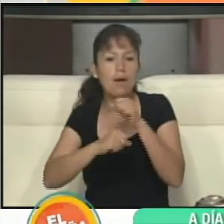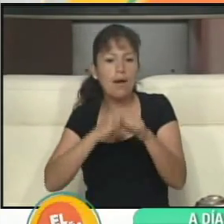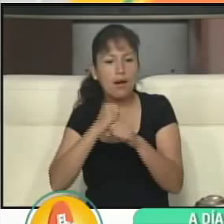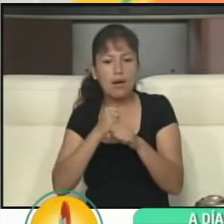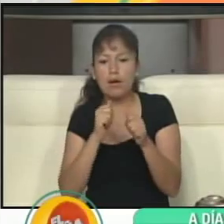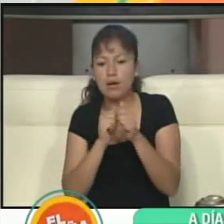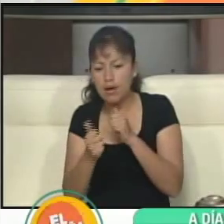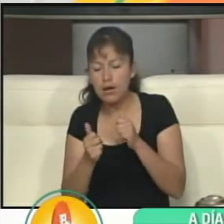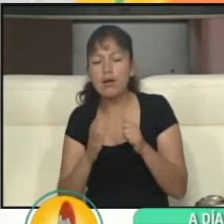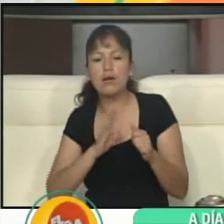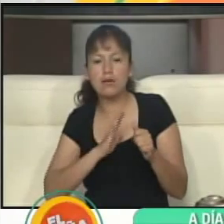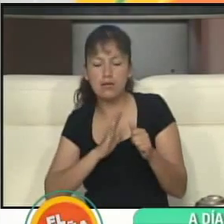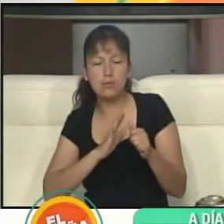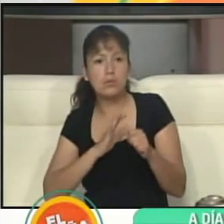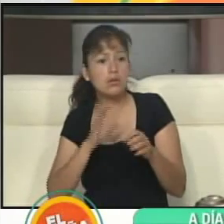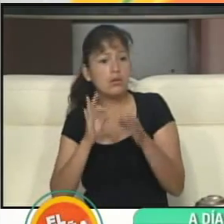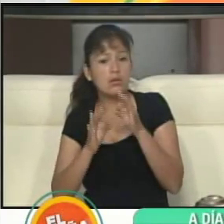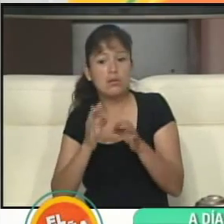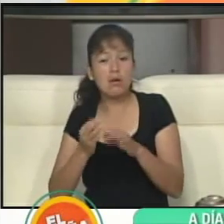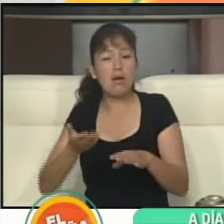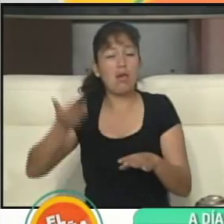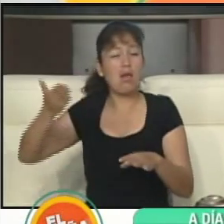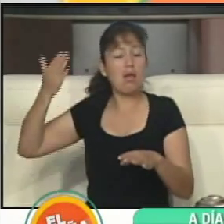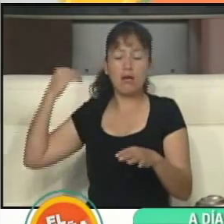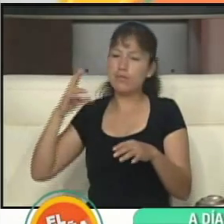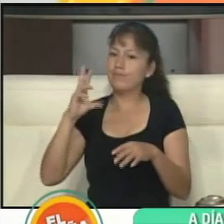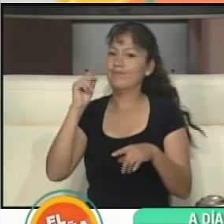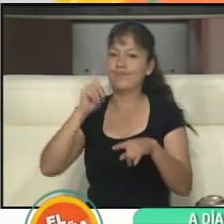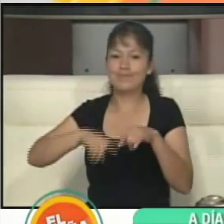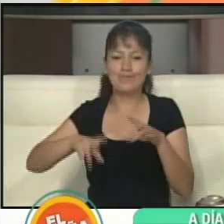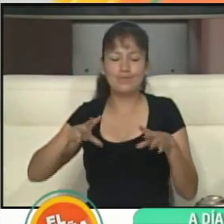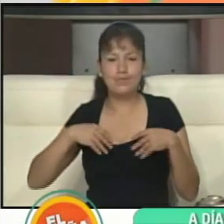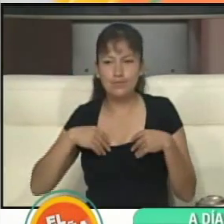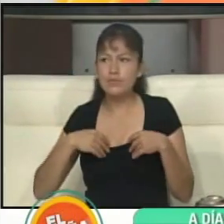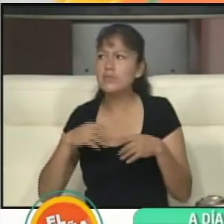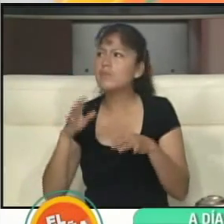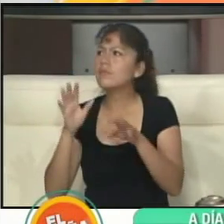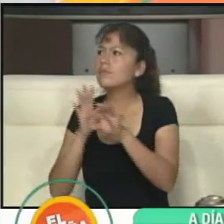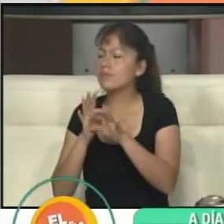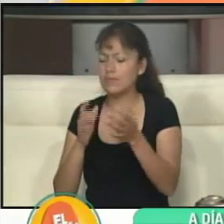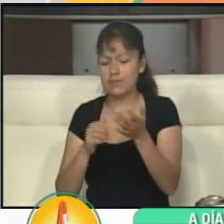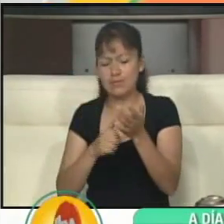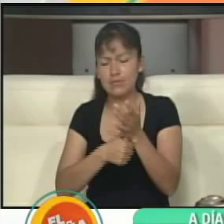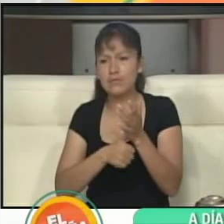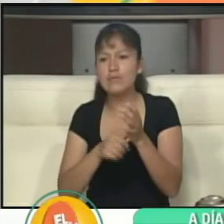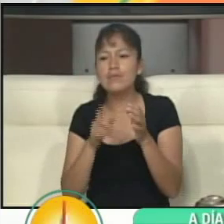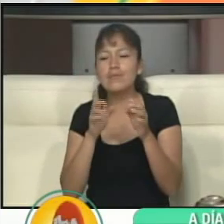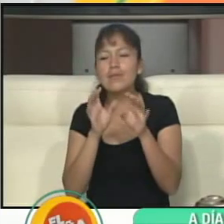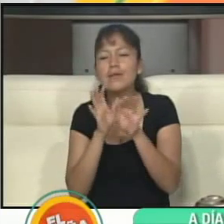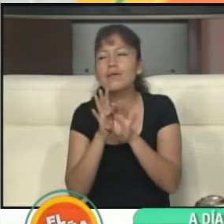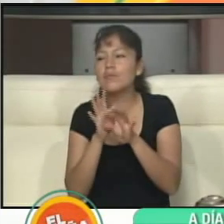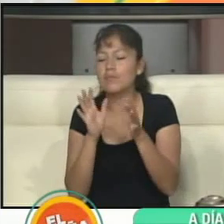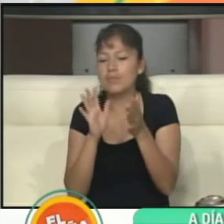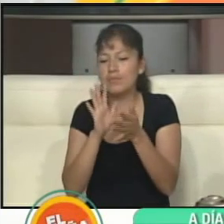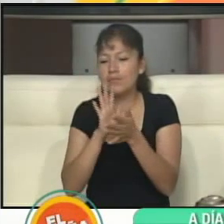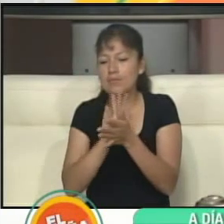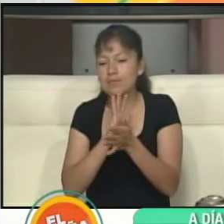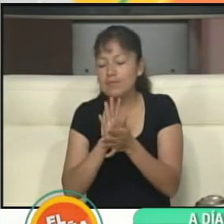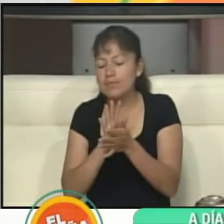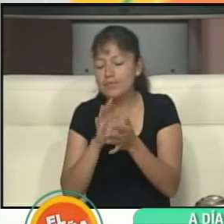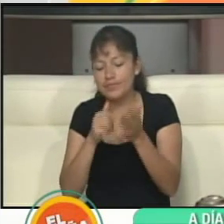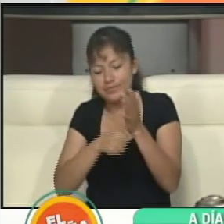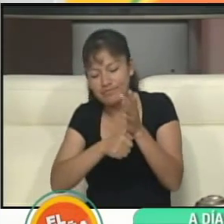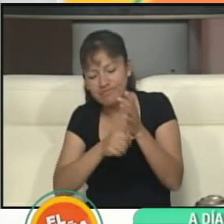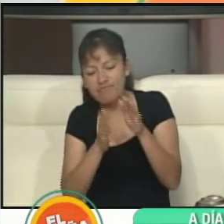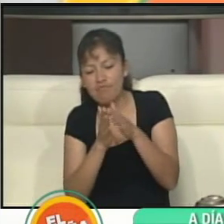Hasta un año de caducidad. Hasta un de caducidad. ¿Y qué pasa si mi cédula, como en el caso que tengo ahí, se le salieron los plastiquitos, está media jada,